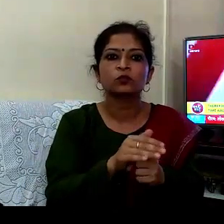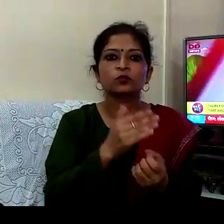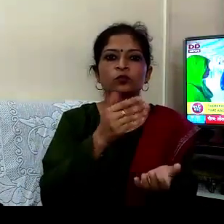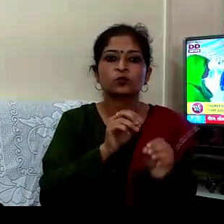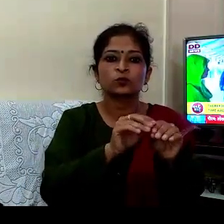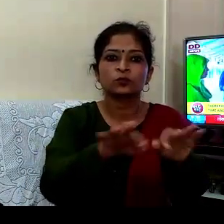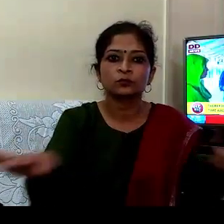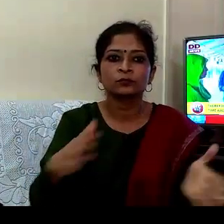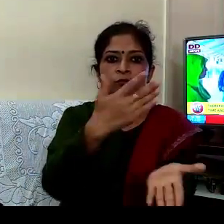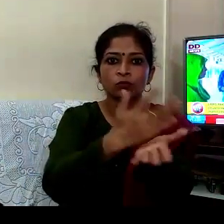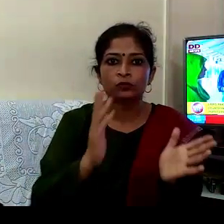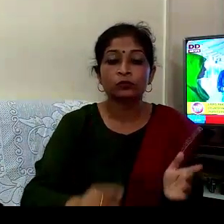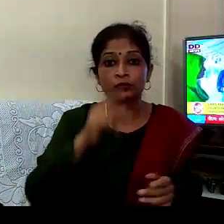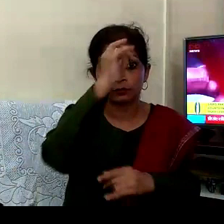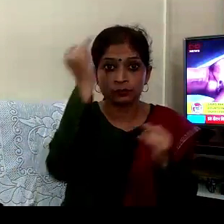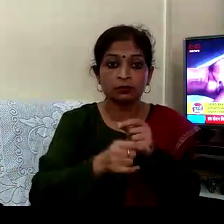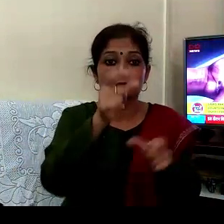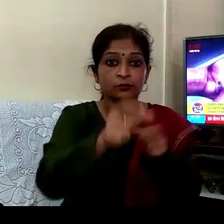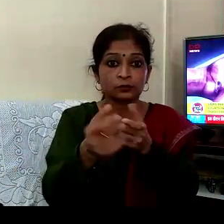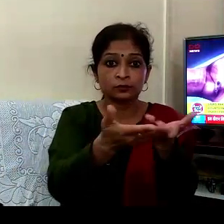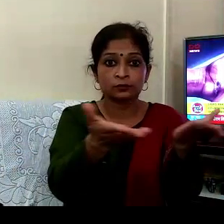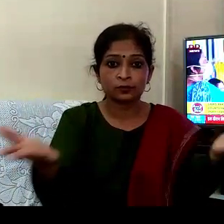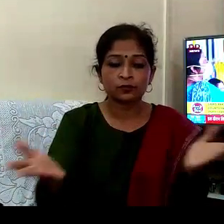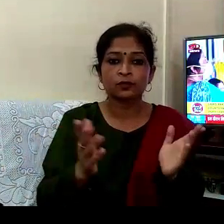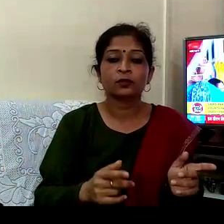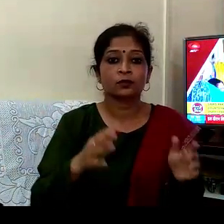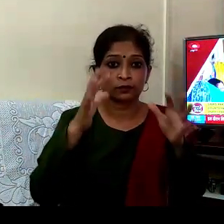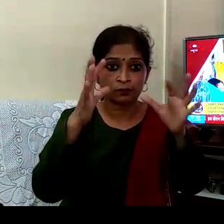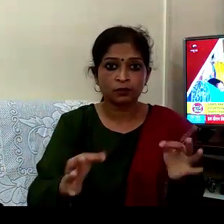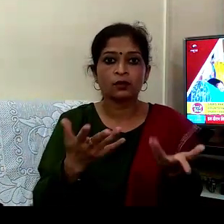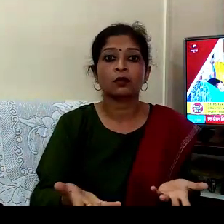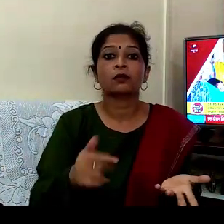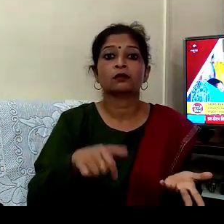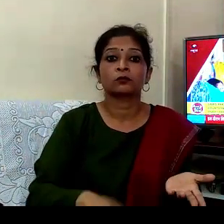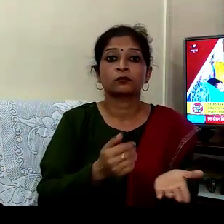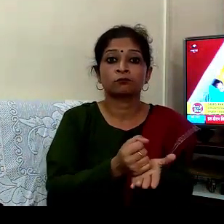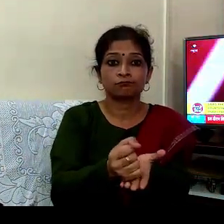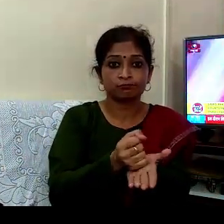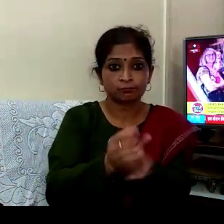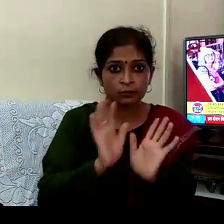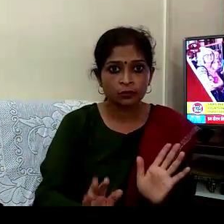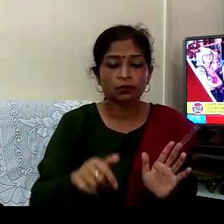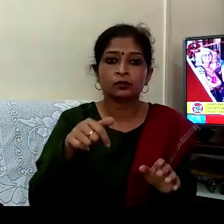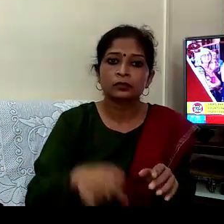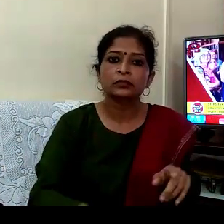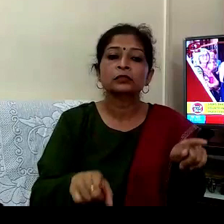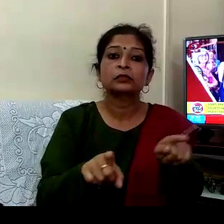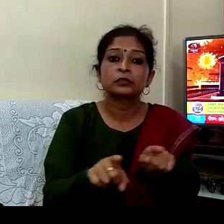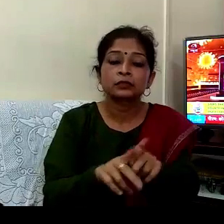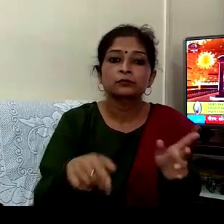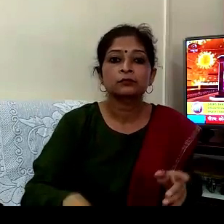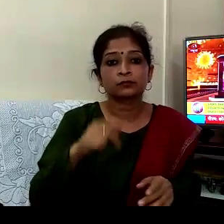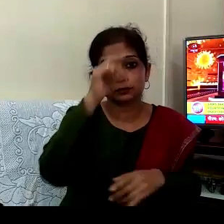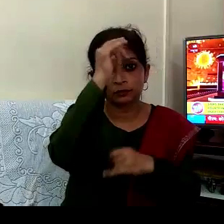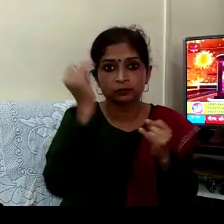جو تمام قدم بھارت باشیوں نے اٹھائے ہیں جو پریاس ابھی ہم کر رہے ہیں وہ بھارت کو